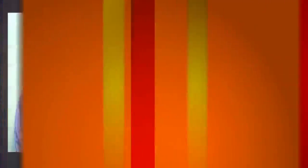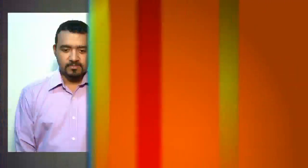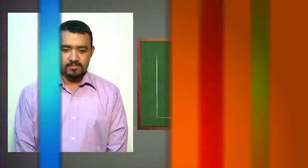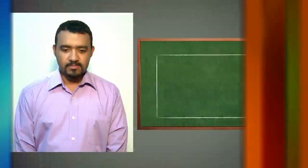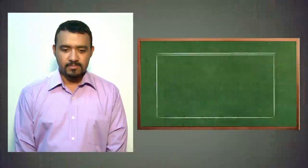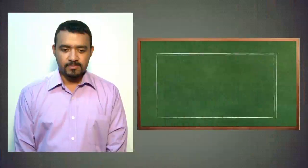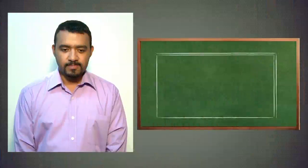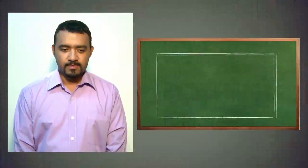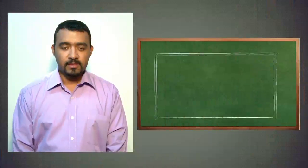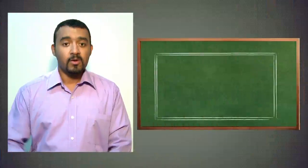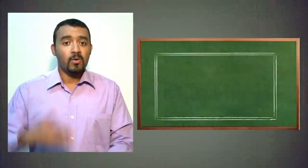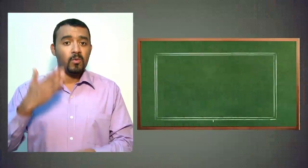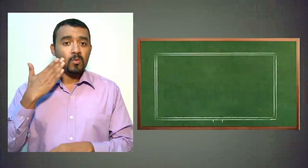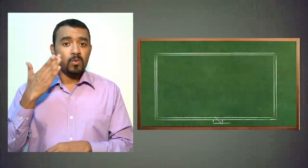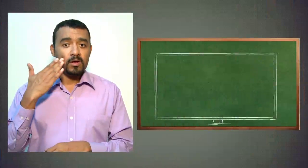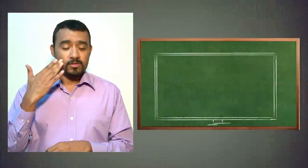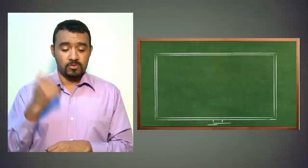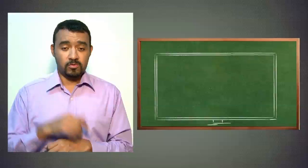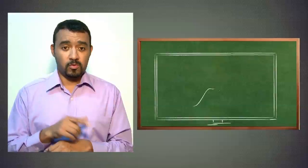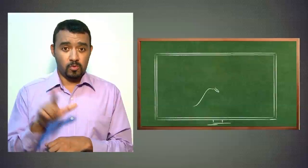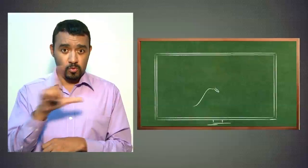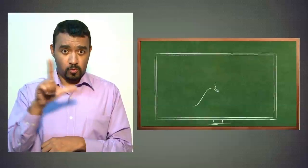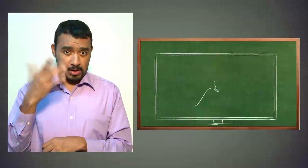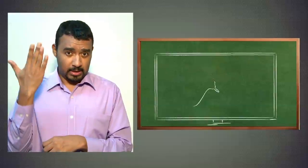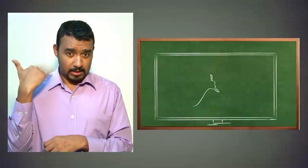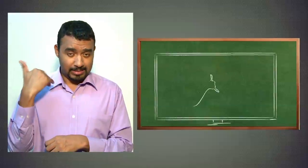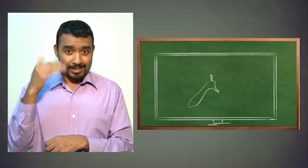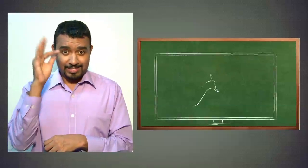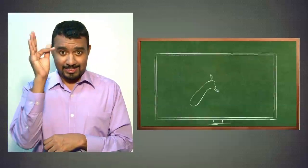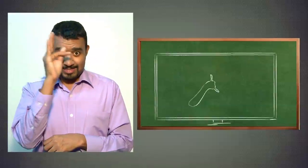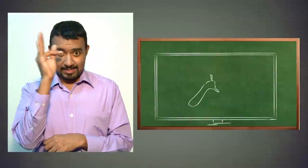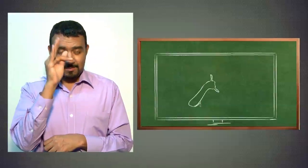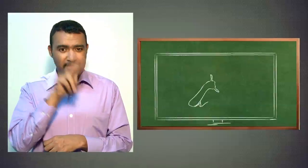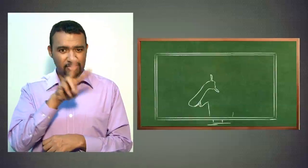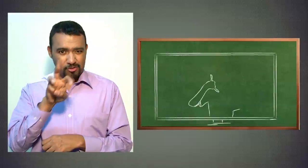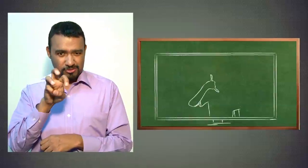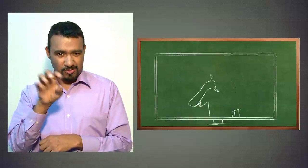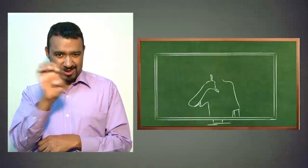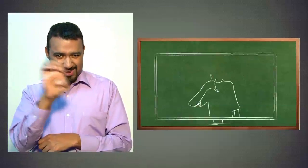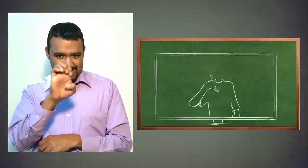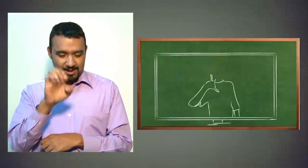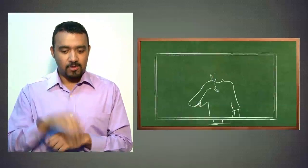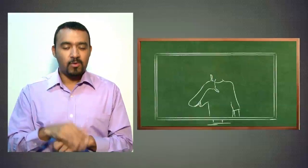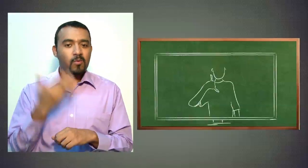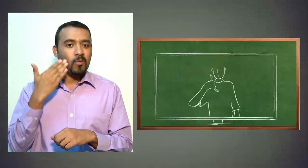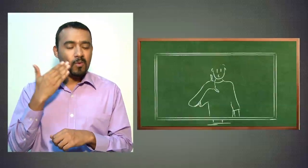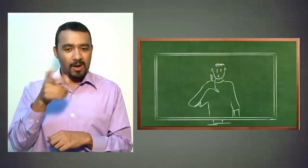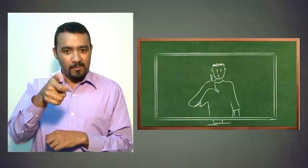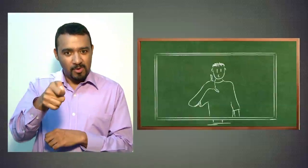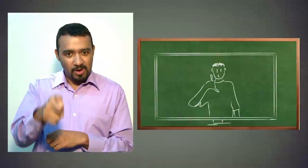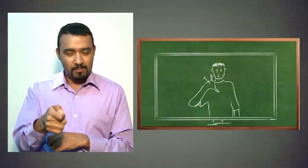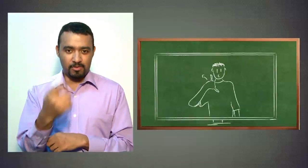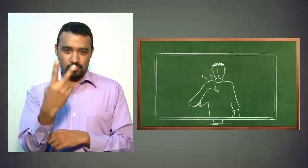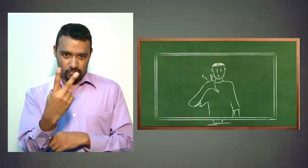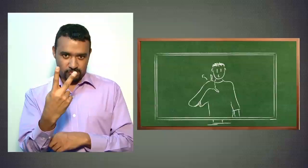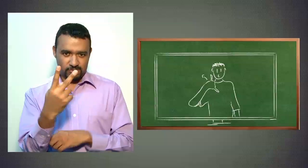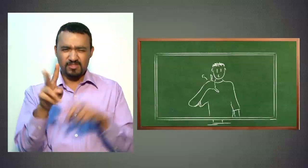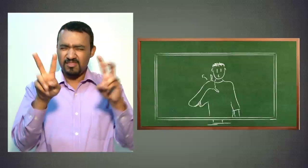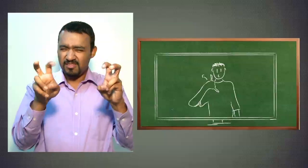Desde el pasado lunes 28 de enero, canal regional Teleantioquia incluyó en la emisión de dos de sus programas la lengua de señas,